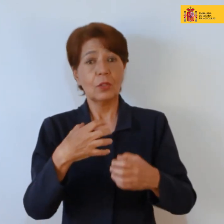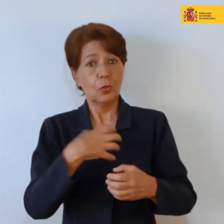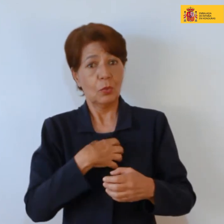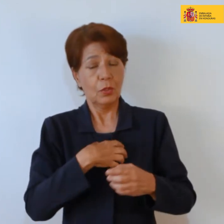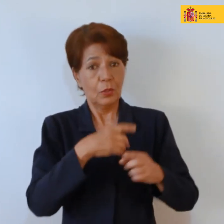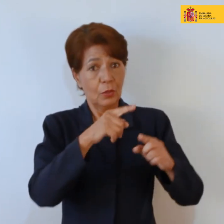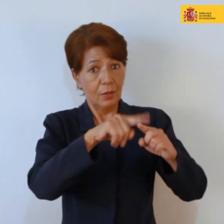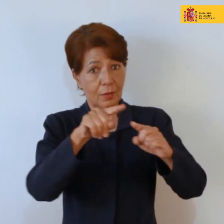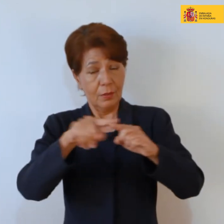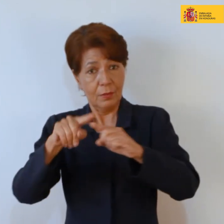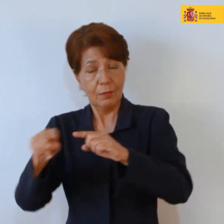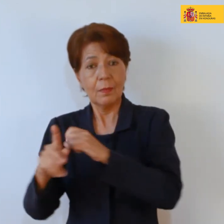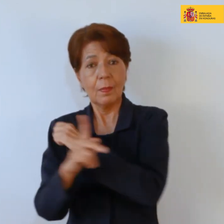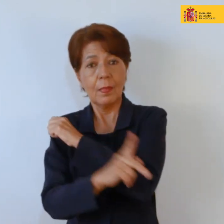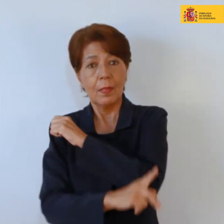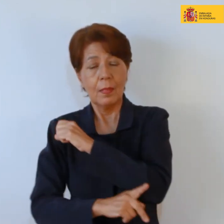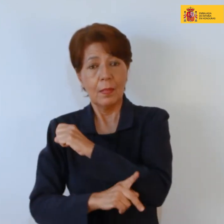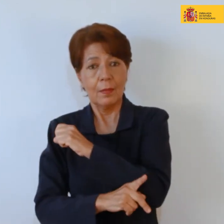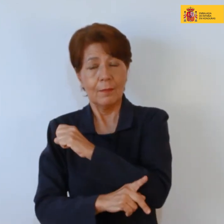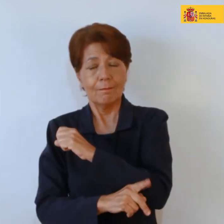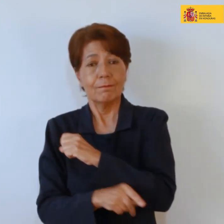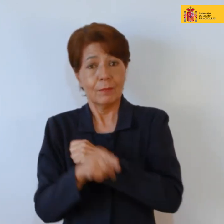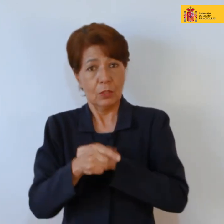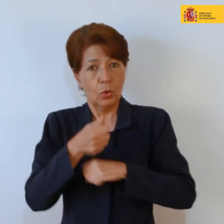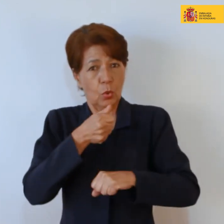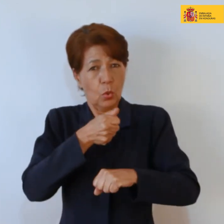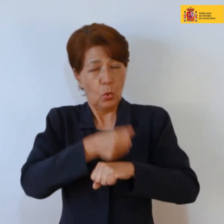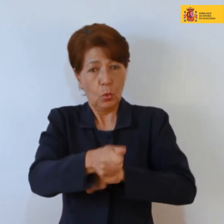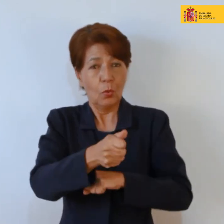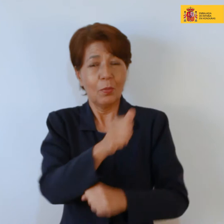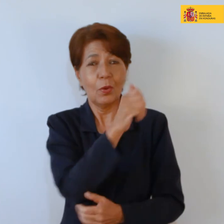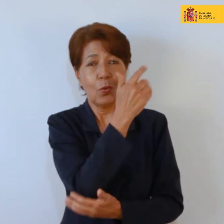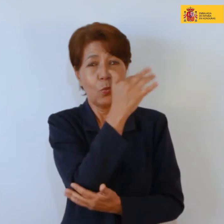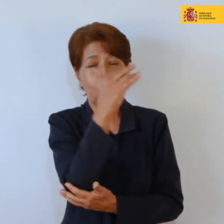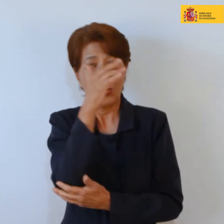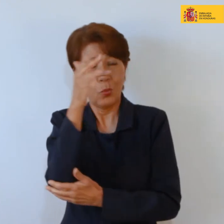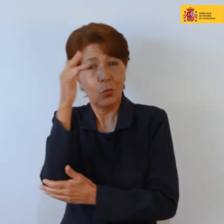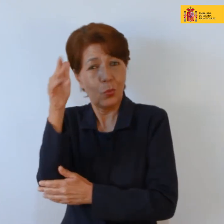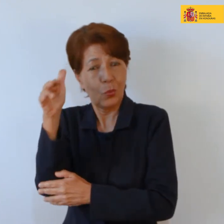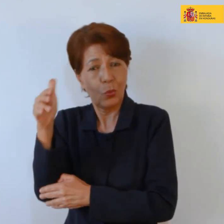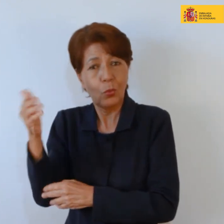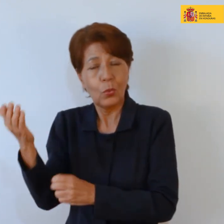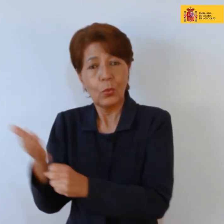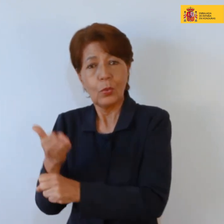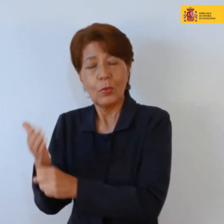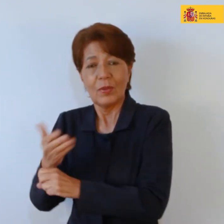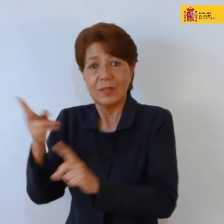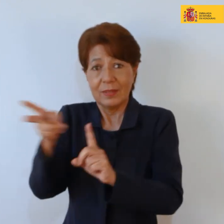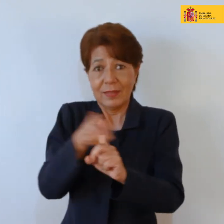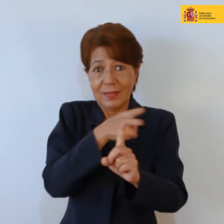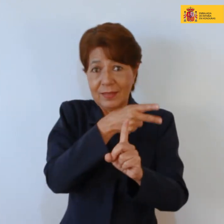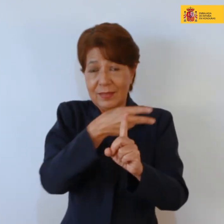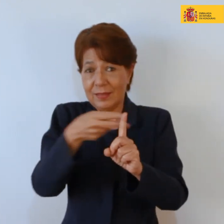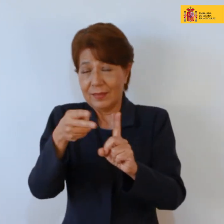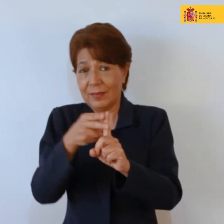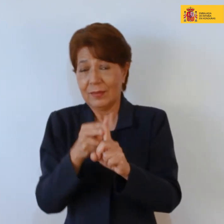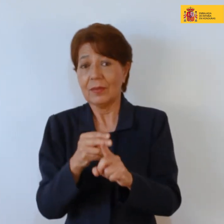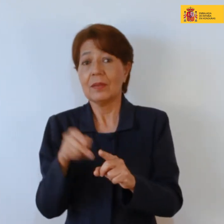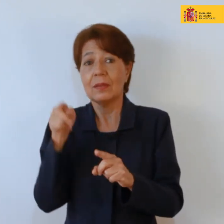que causan una gran deforestación, la violencia terrorista contra las comunidades indígenas, en fin. Es un sinfín de